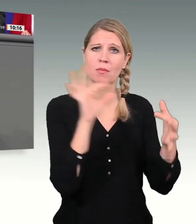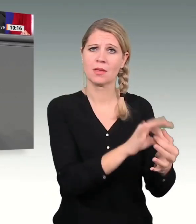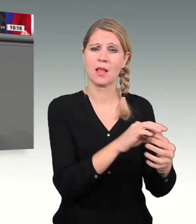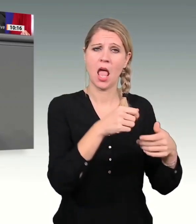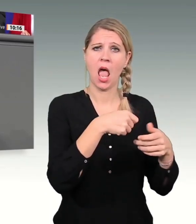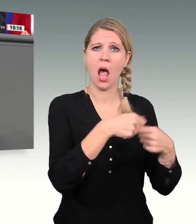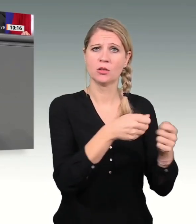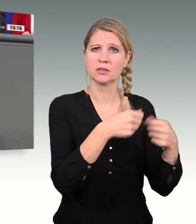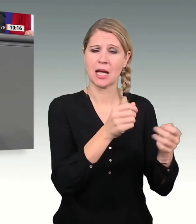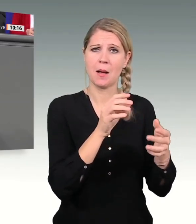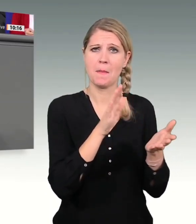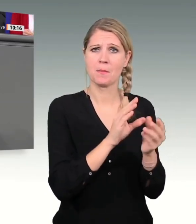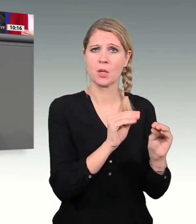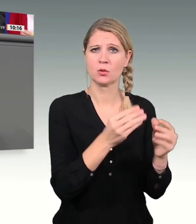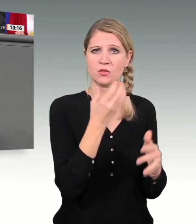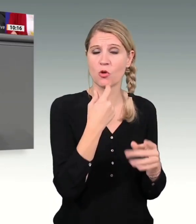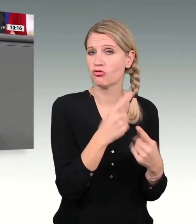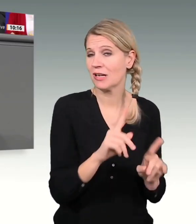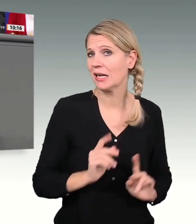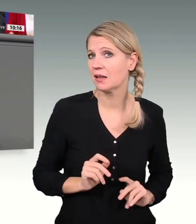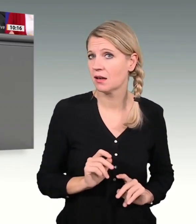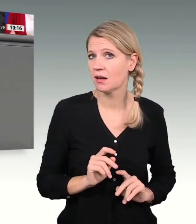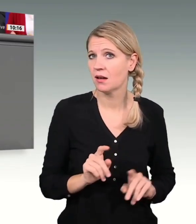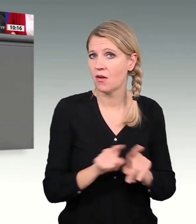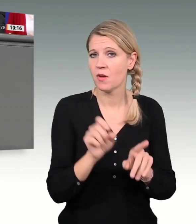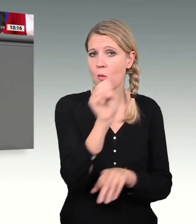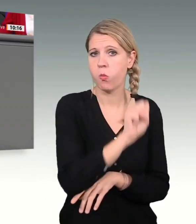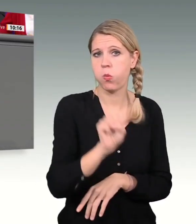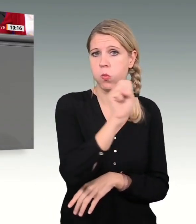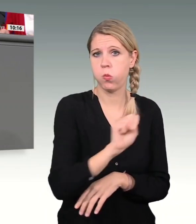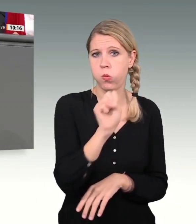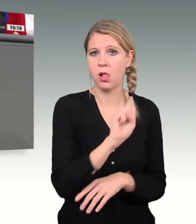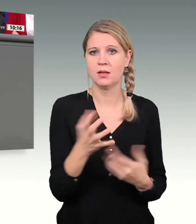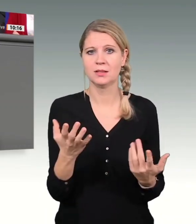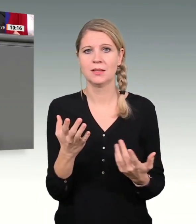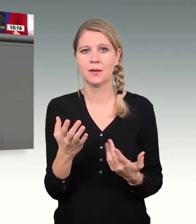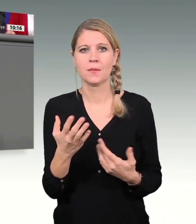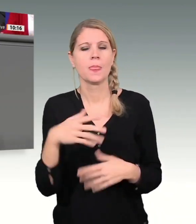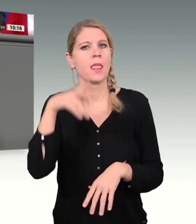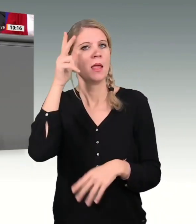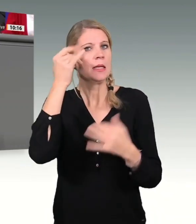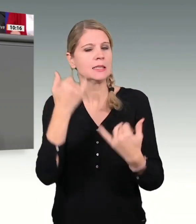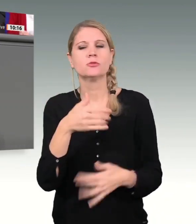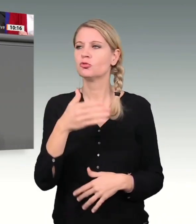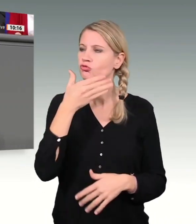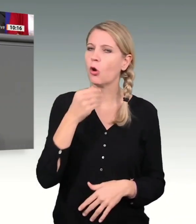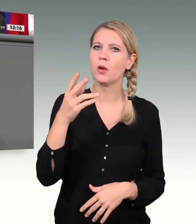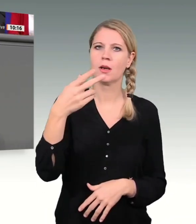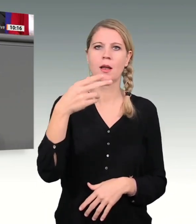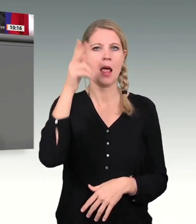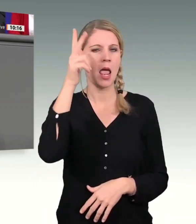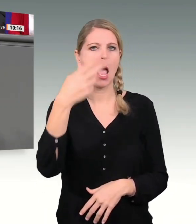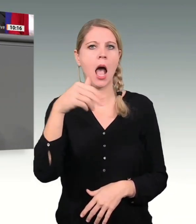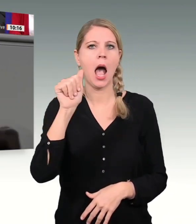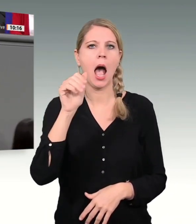der Bundesminister Habeck, für den ja dieses große Geschenk mittlerweile da ist, die erste halbe Stunde hat er nicht der Debatte beigewohnt. Ich denke, liebe